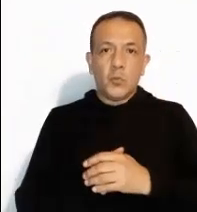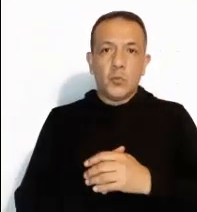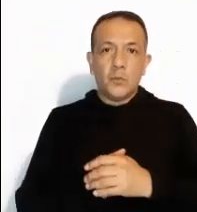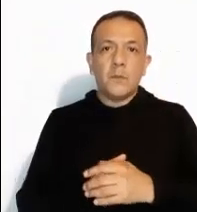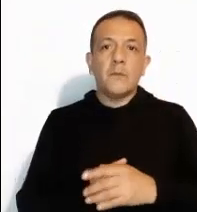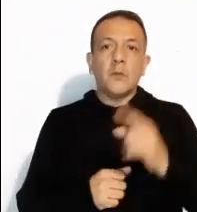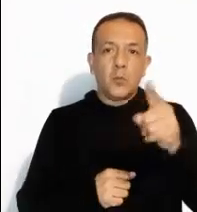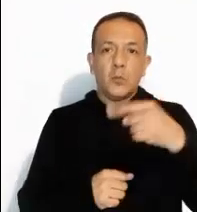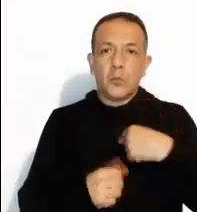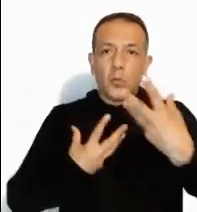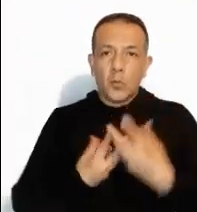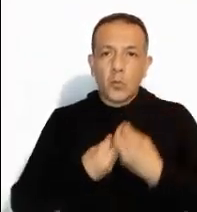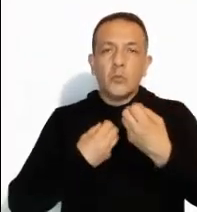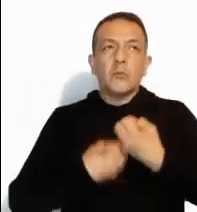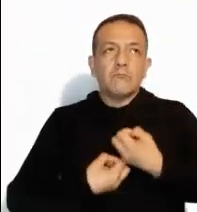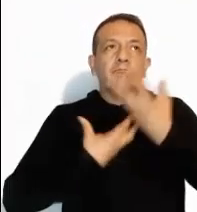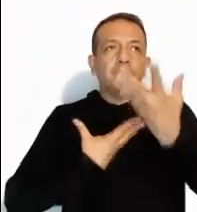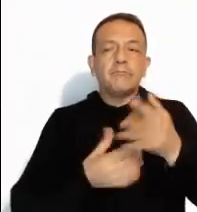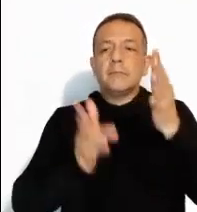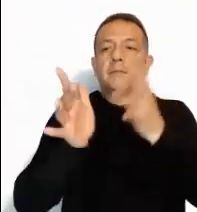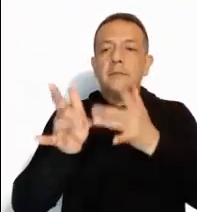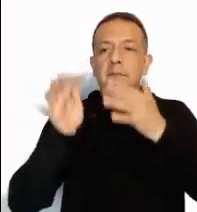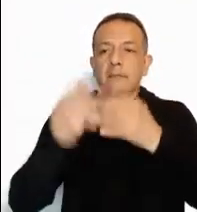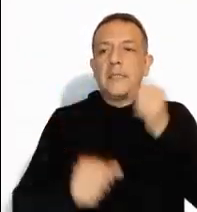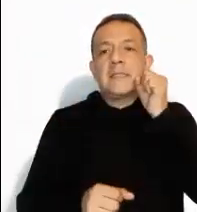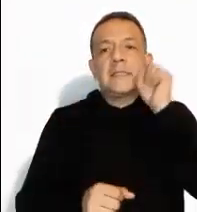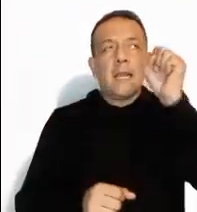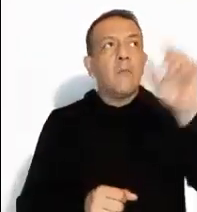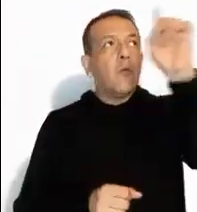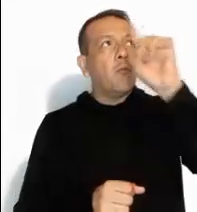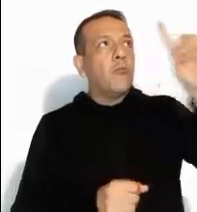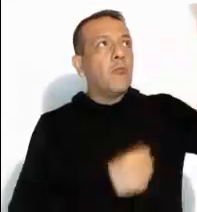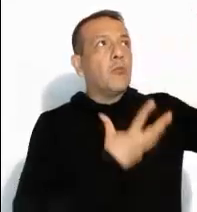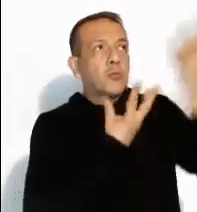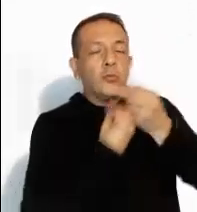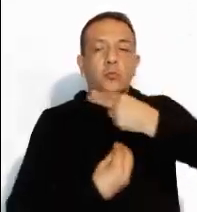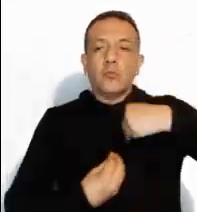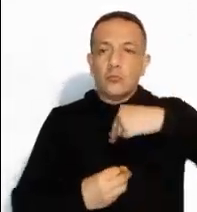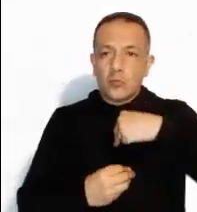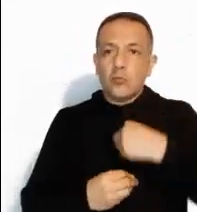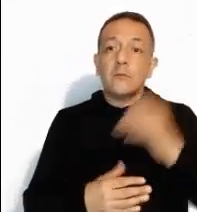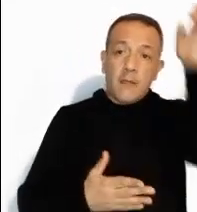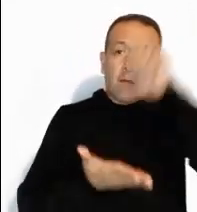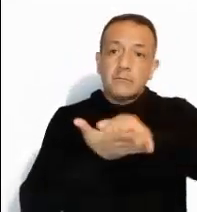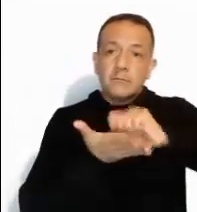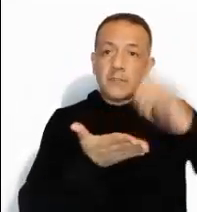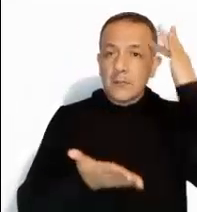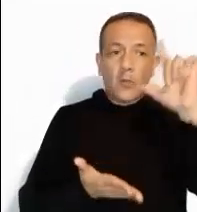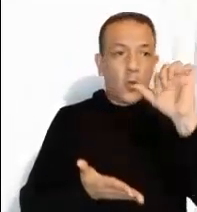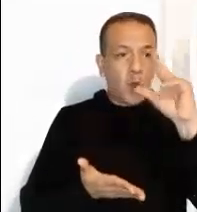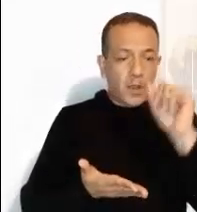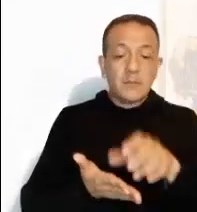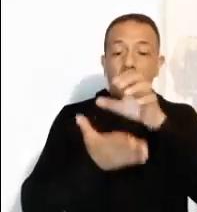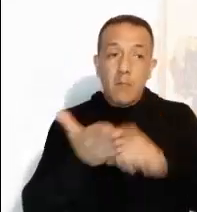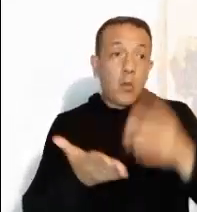octubre. Repitamos con el Salmo. Dios está con nosotros. Evangelio de San Lucas,